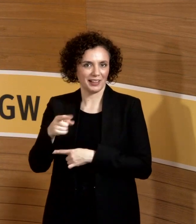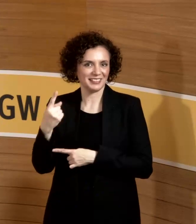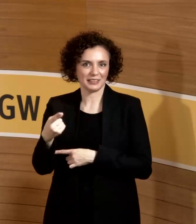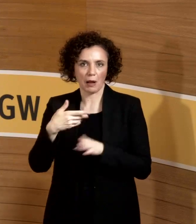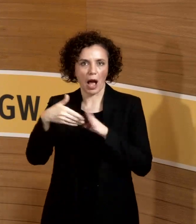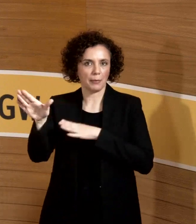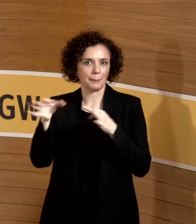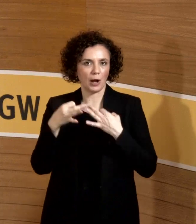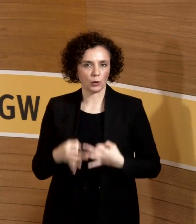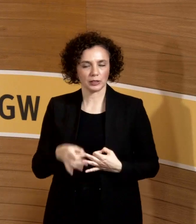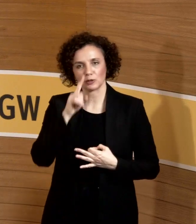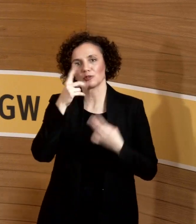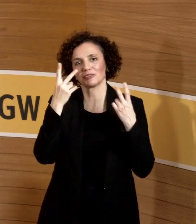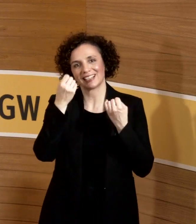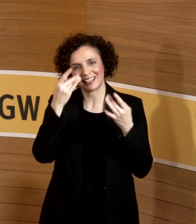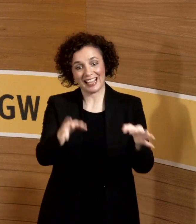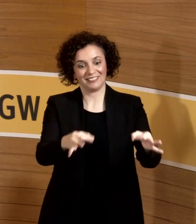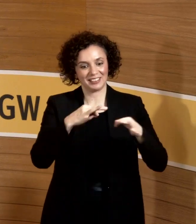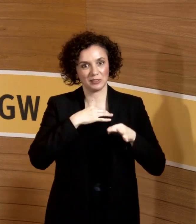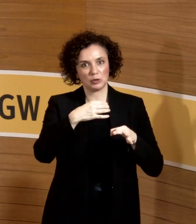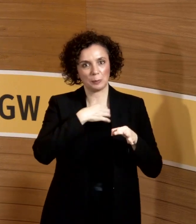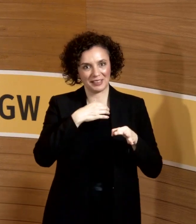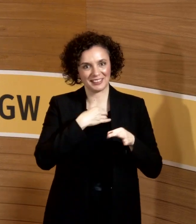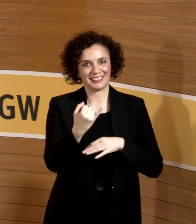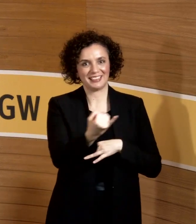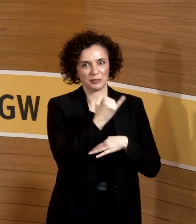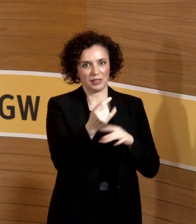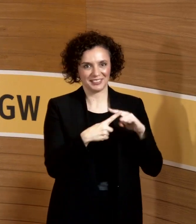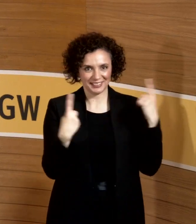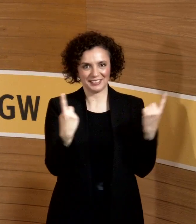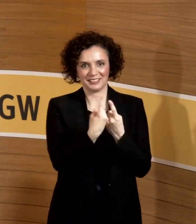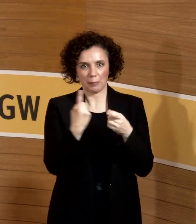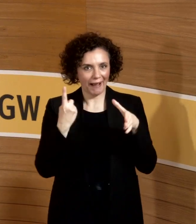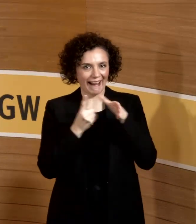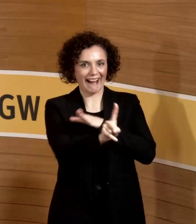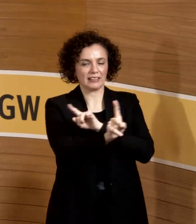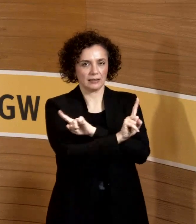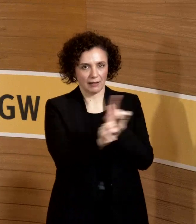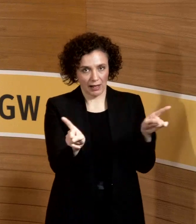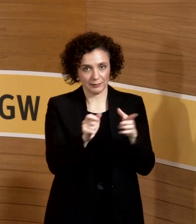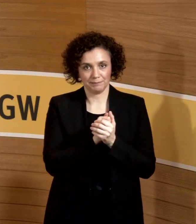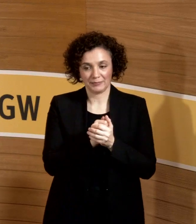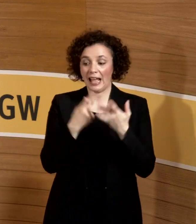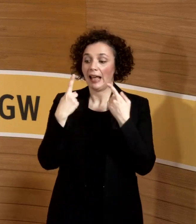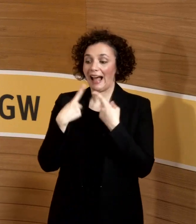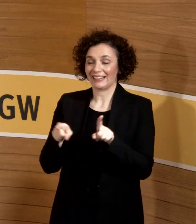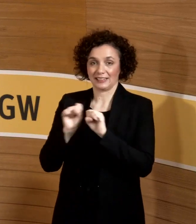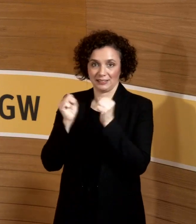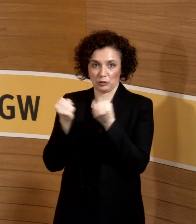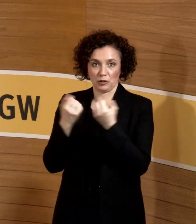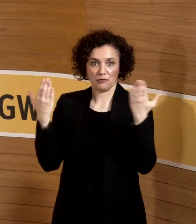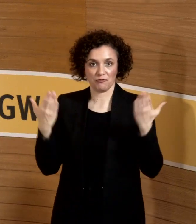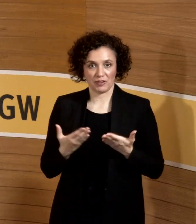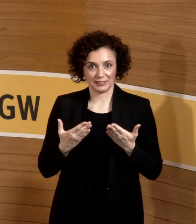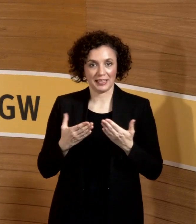Schwangere geht halt nicht zu Infektionspatienten. Die geht einfach nicht ins ISO-Zimmer. Anders ist es, wenn ein Mitarbeiter, ein Patient sozusagen